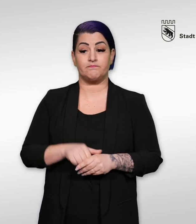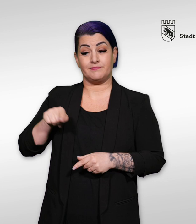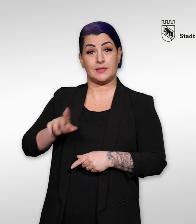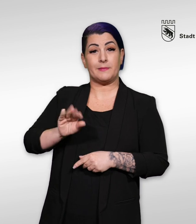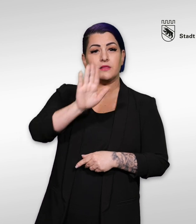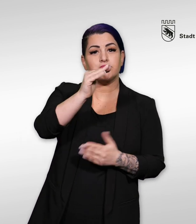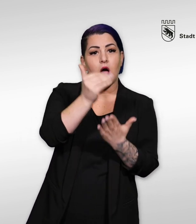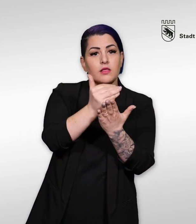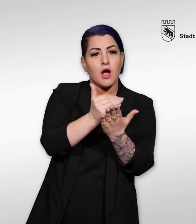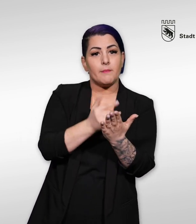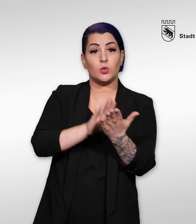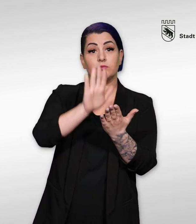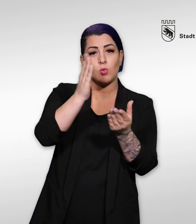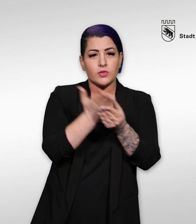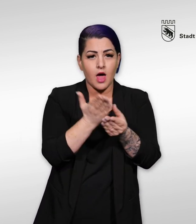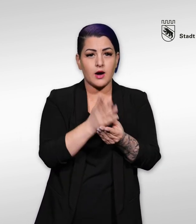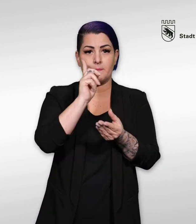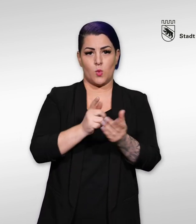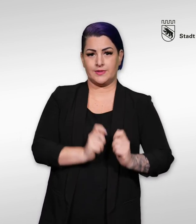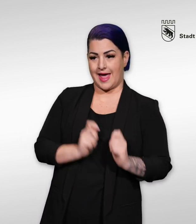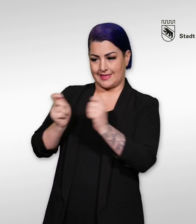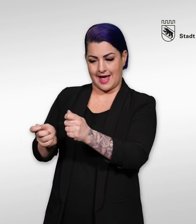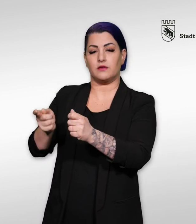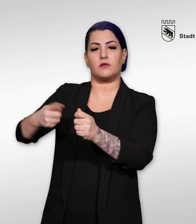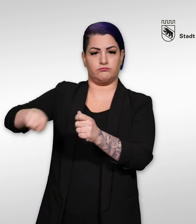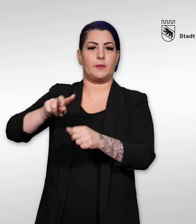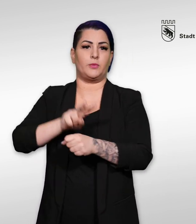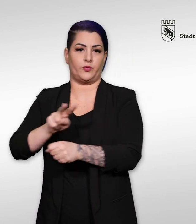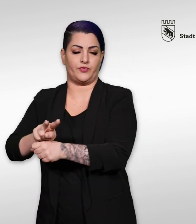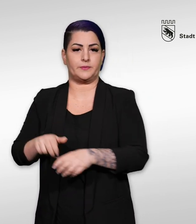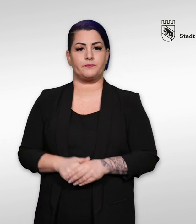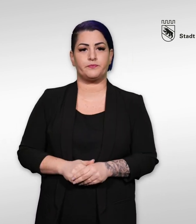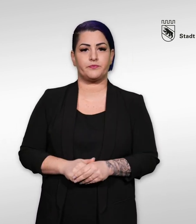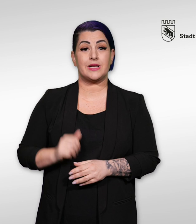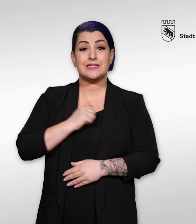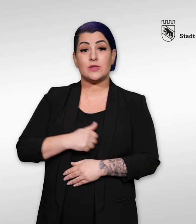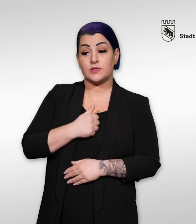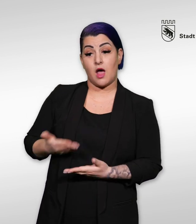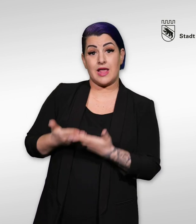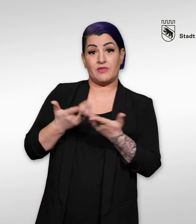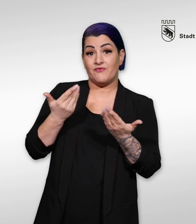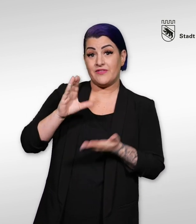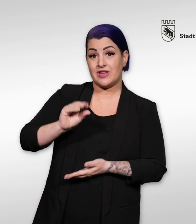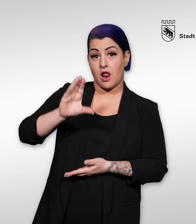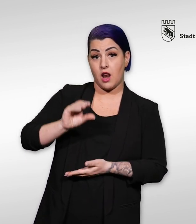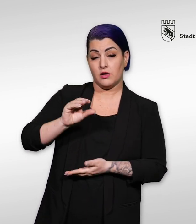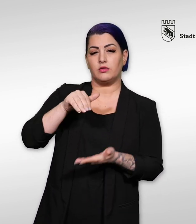Das geschieht anhand von Ihren Angaben und Unterlagen, die Sie einreichen müssen. Die Höhe der Sozialhilfe ist in den